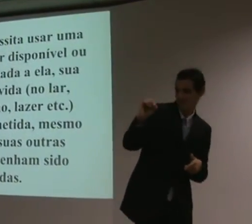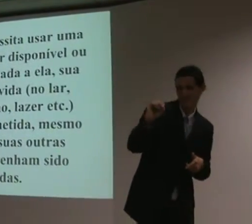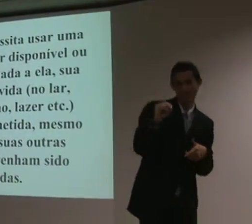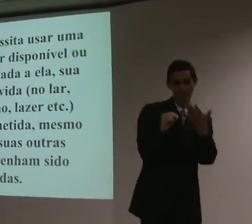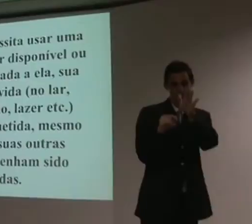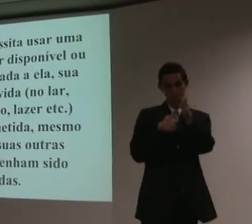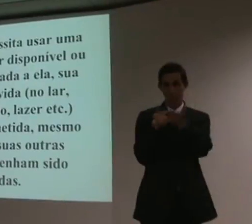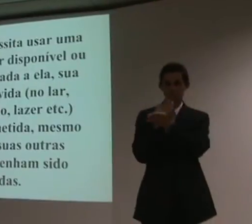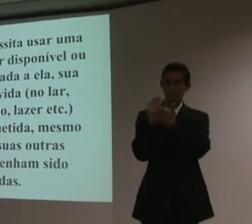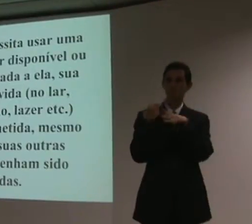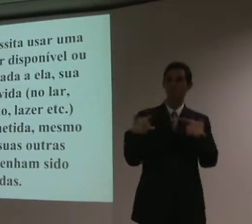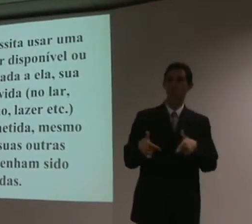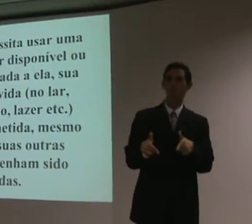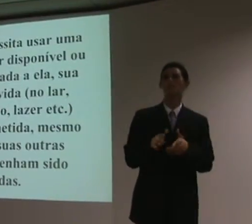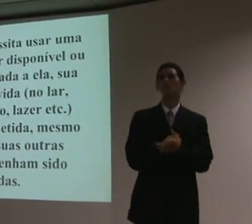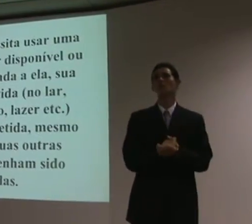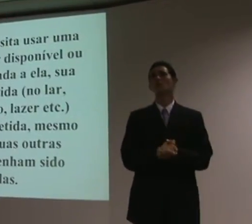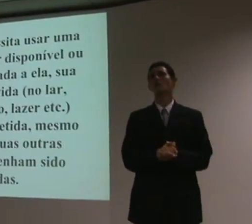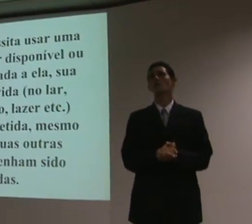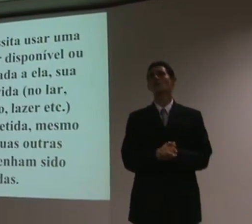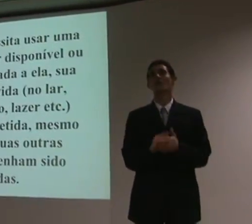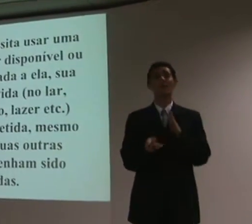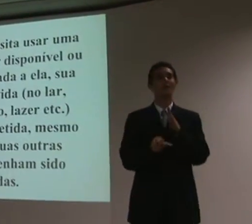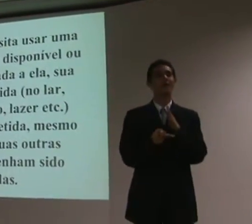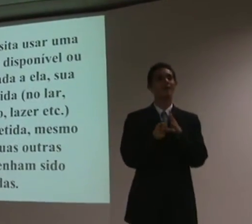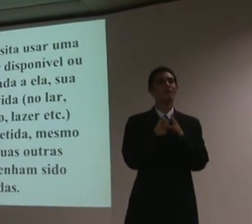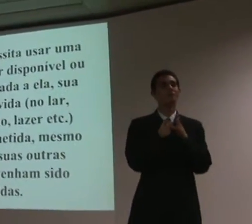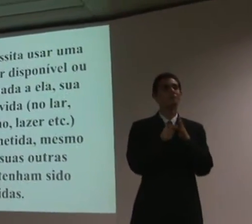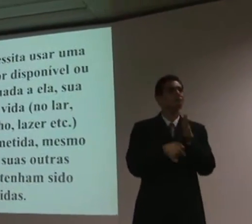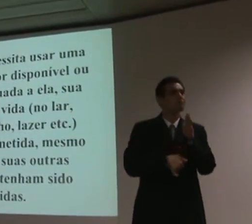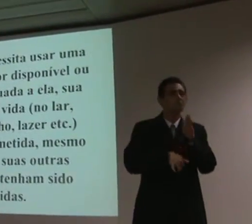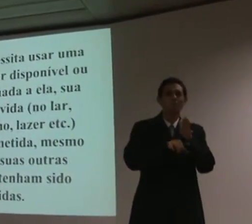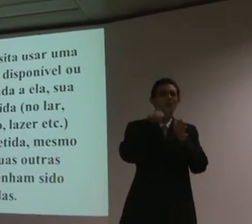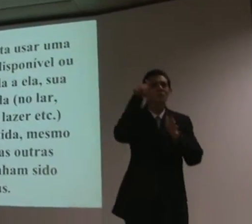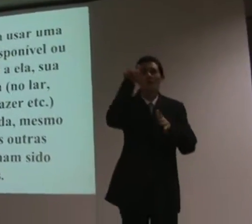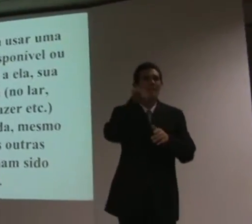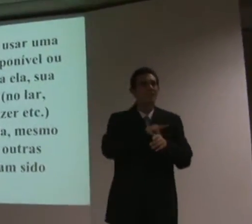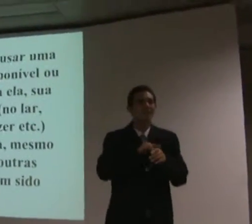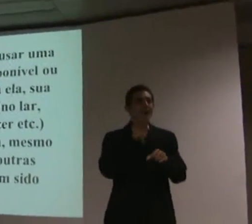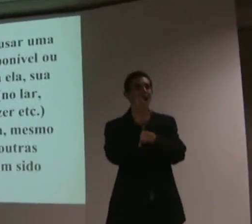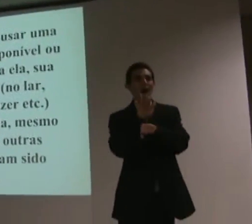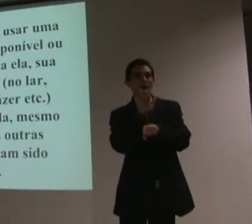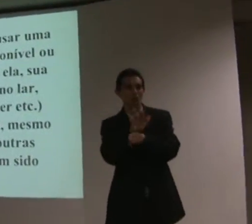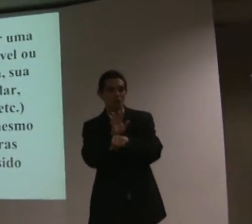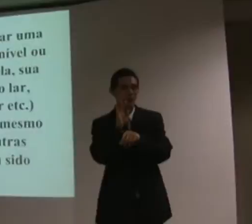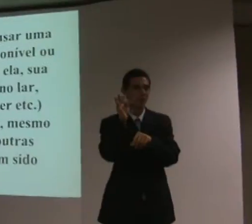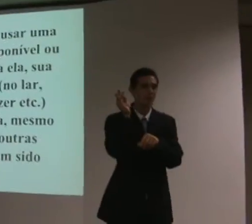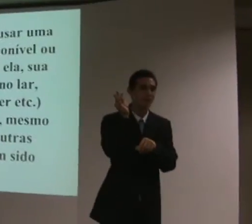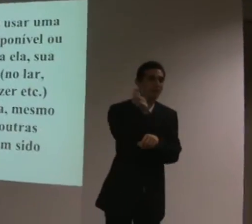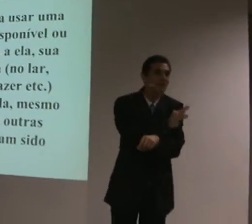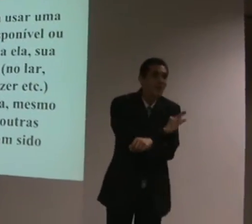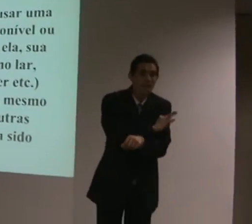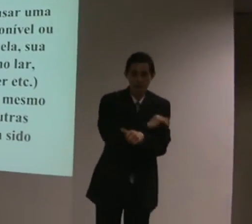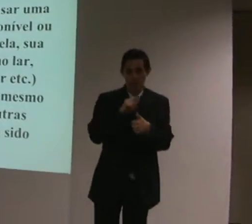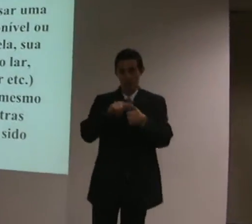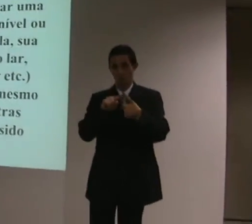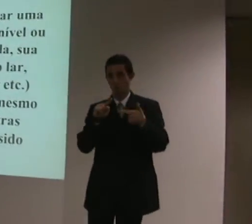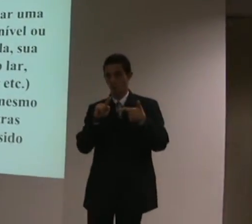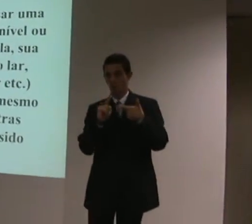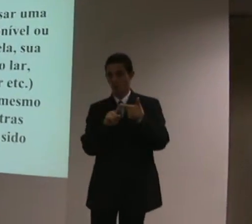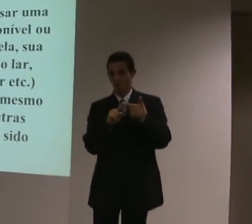as primeiras, a gente chamava de ajudas técnicas, gente chamava também de auxílios, não,